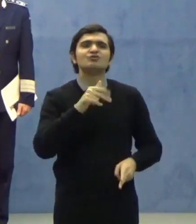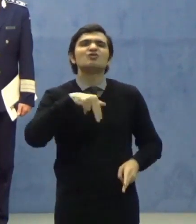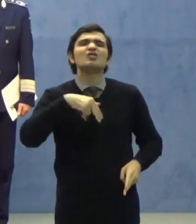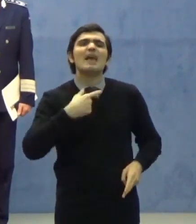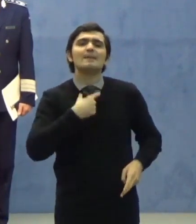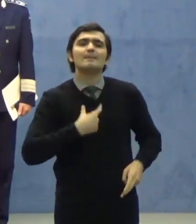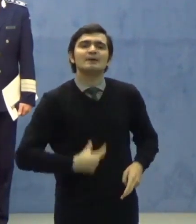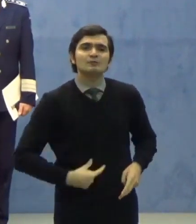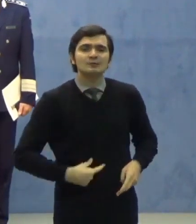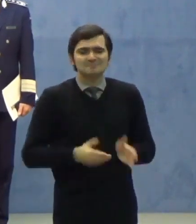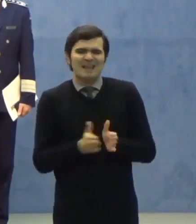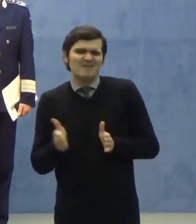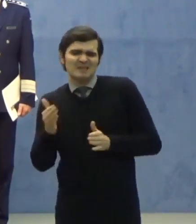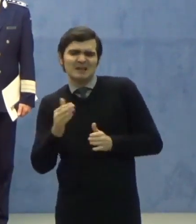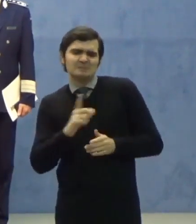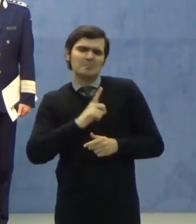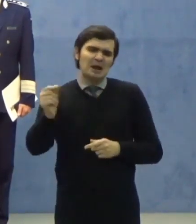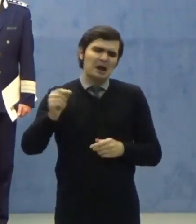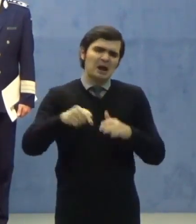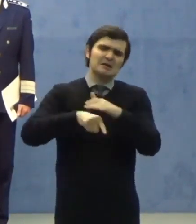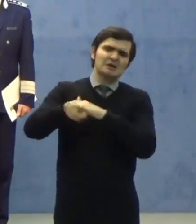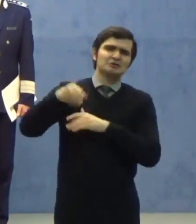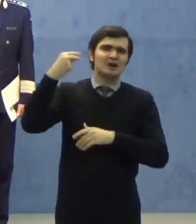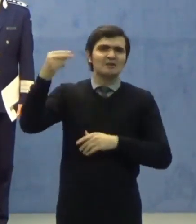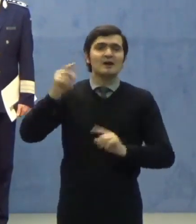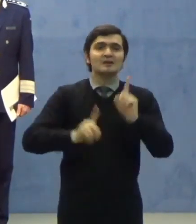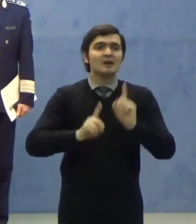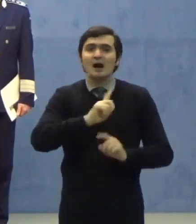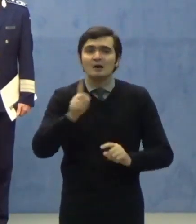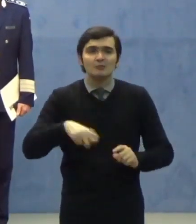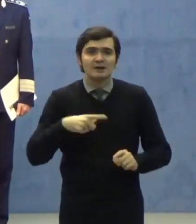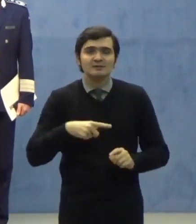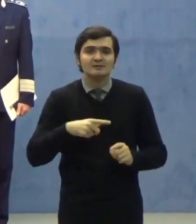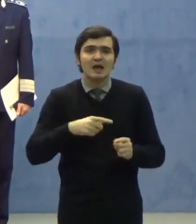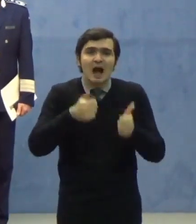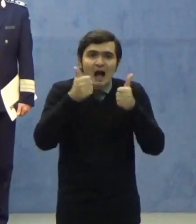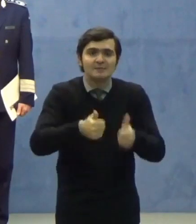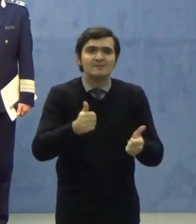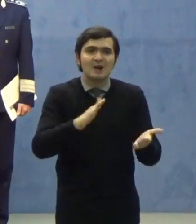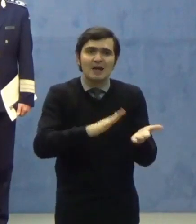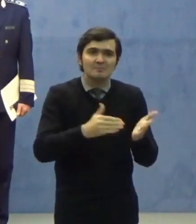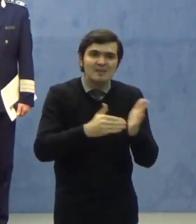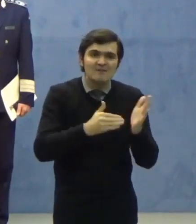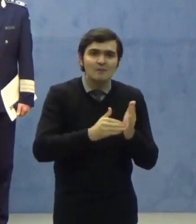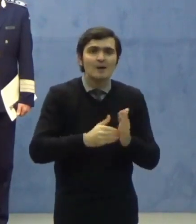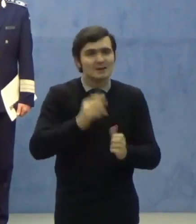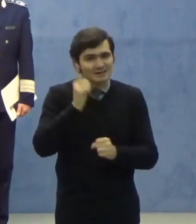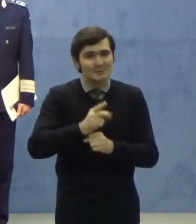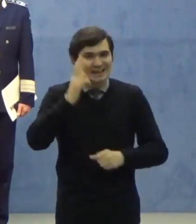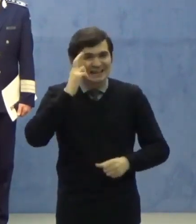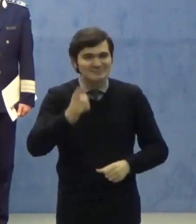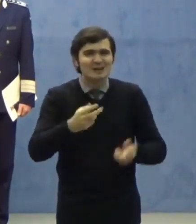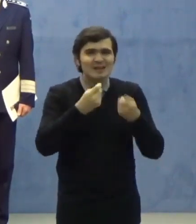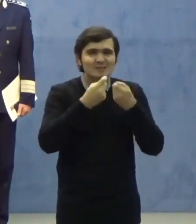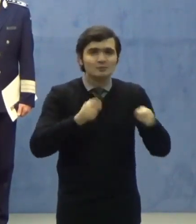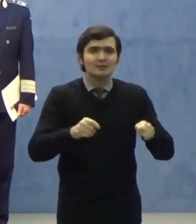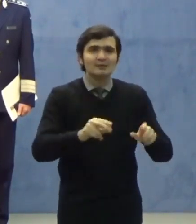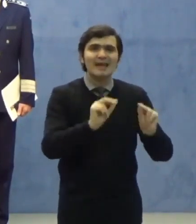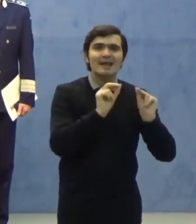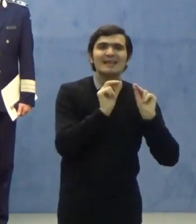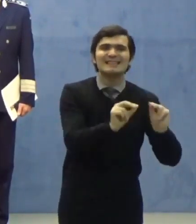plecările și ieșirile din casă dacă nu sunt justificate și respectați toate indicațiile autorităților